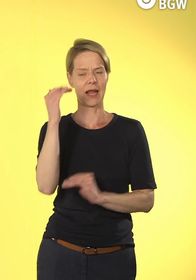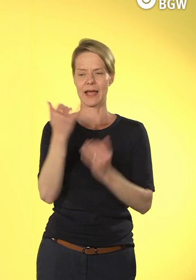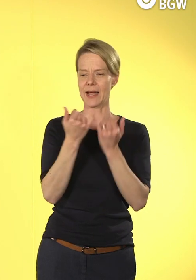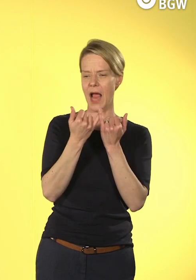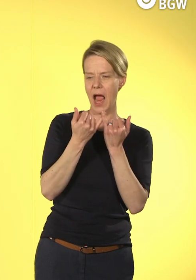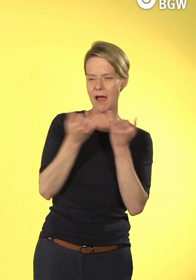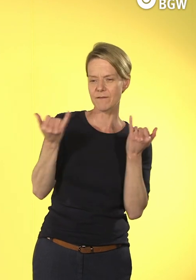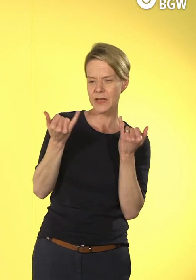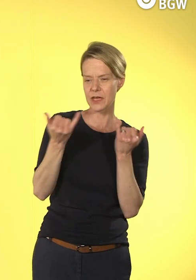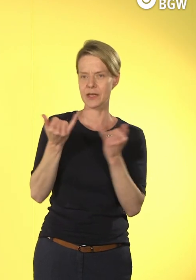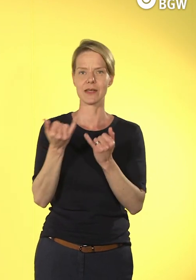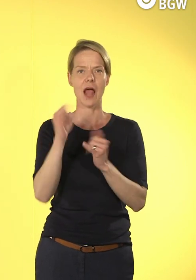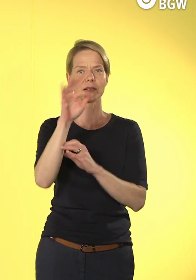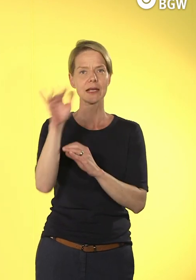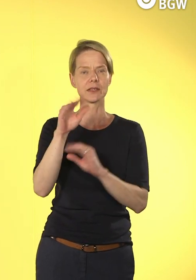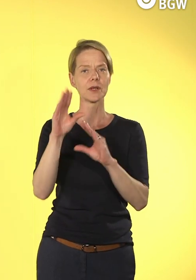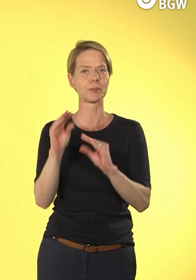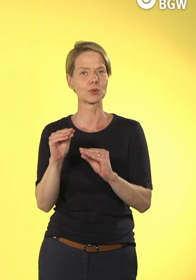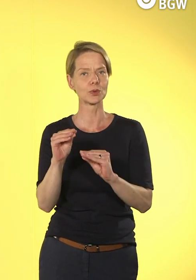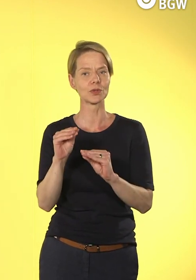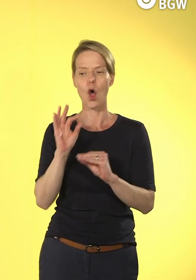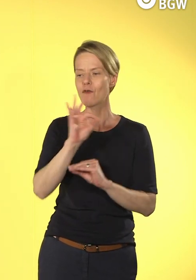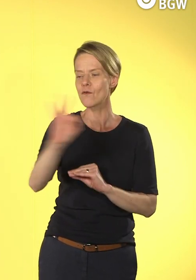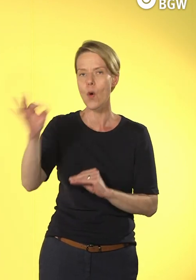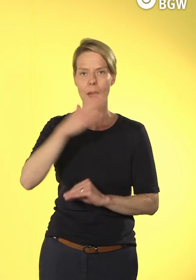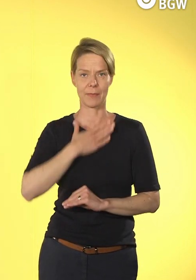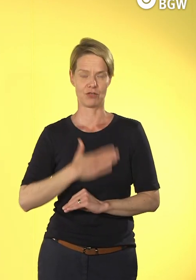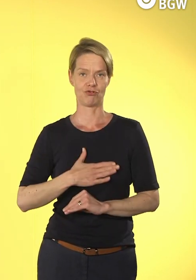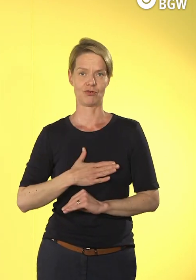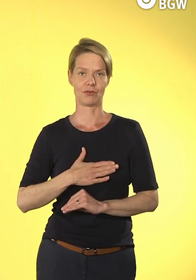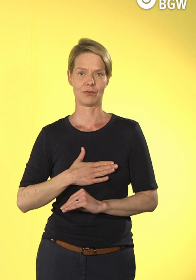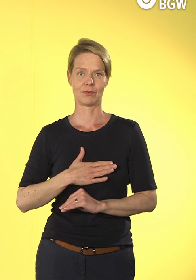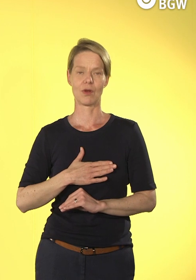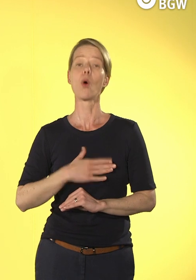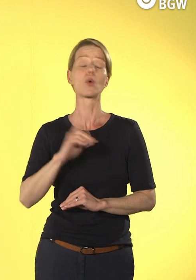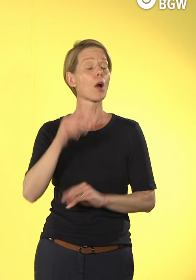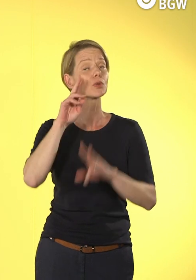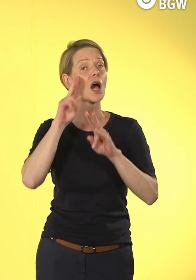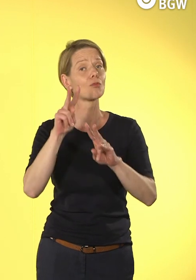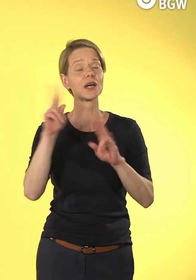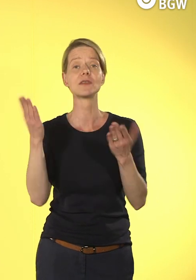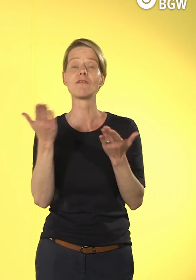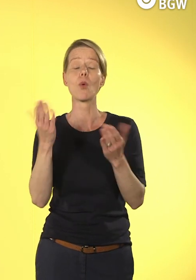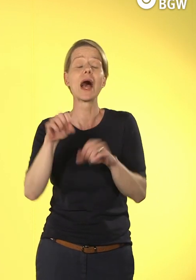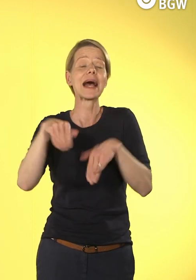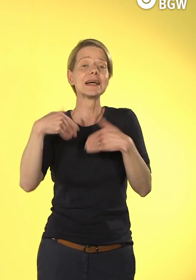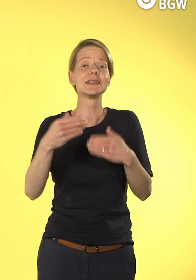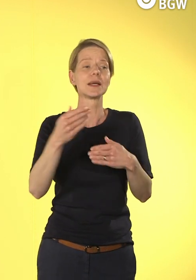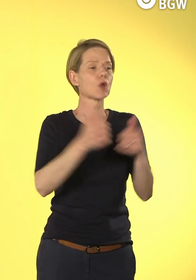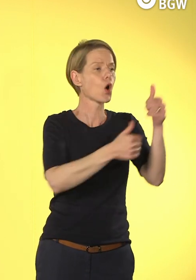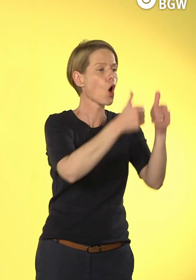Wir haben aber auch Konkurrentinnen und Konkurrenten oder Kooperationspartnerinnen und Partner, also andere Leistungserbringende. Wir haben mit